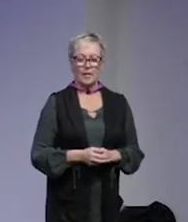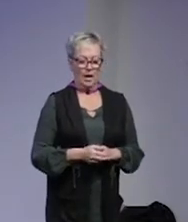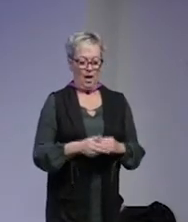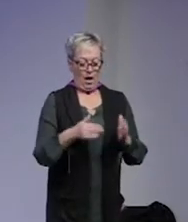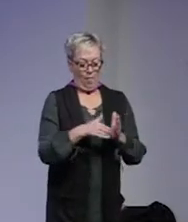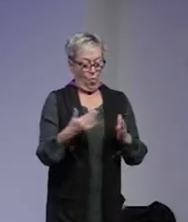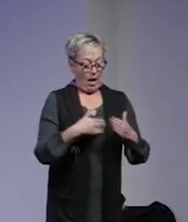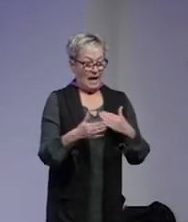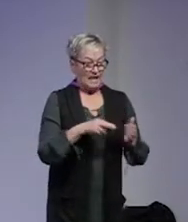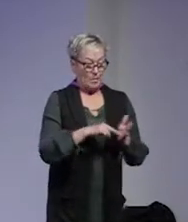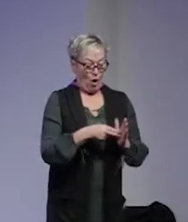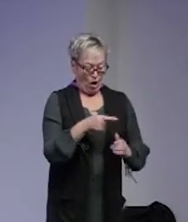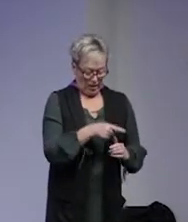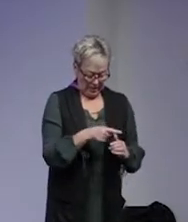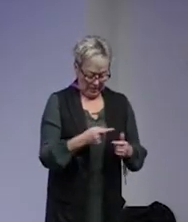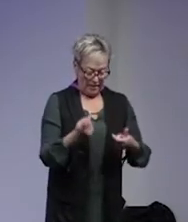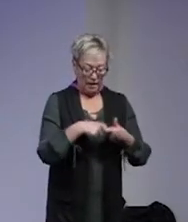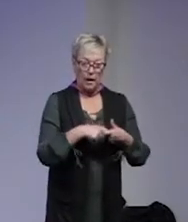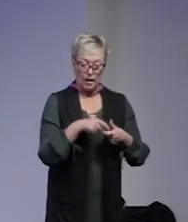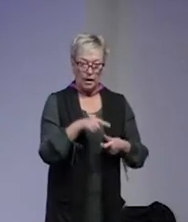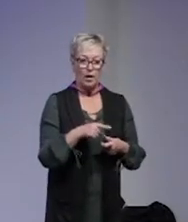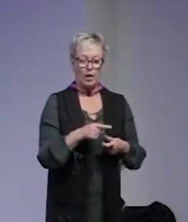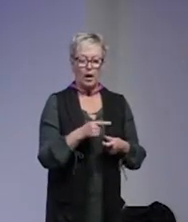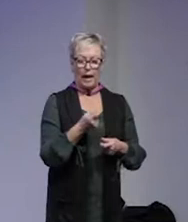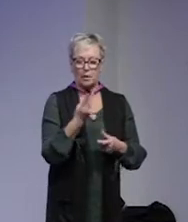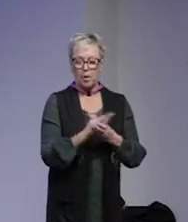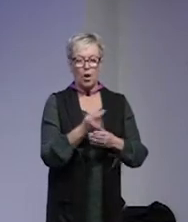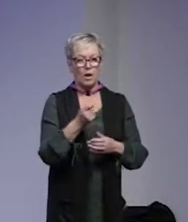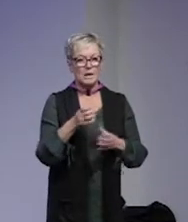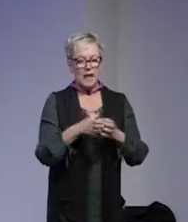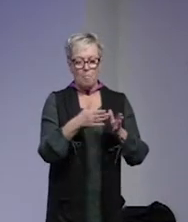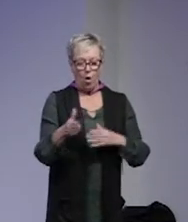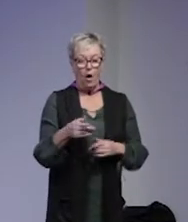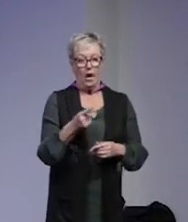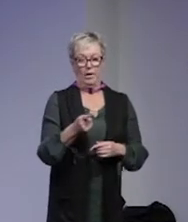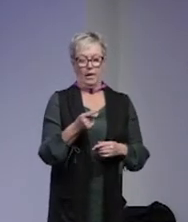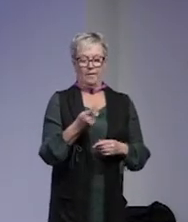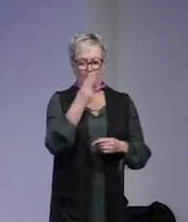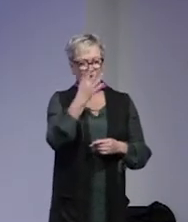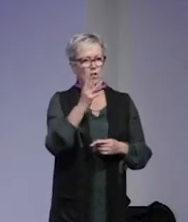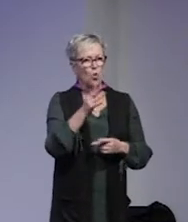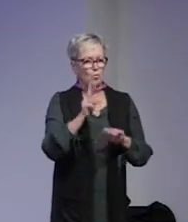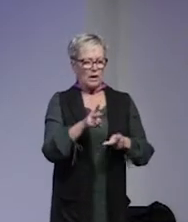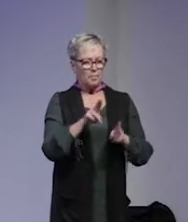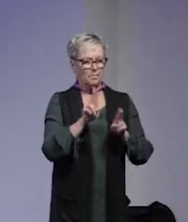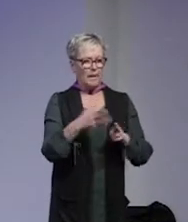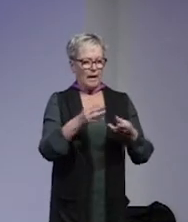ifrån handlingsplanerna i samband med det så intervjuade jag ett par samordnare och det visar ju också på komplexiteten liksom